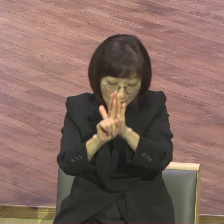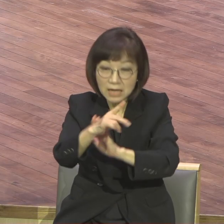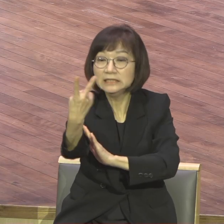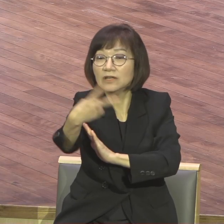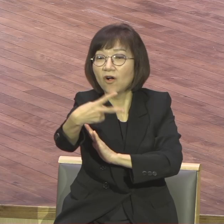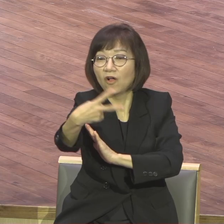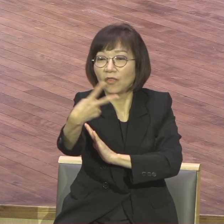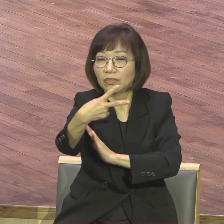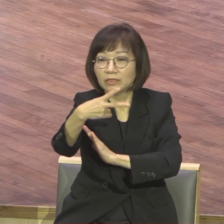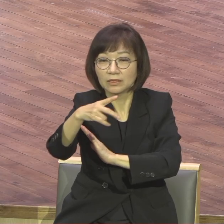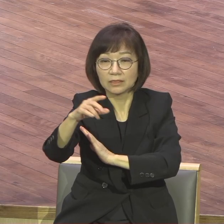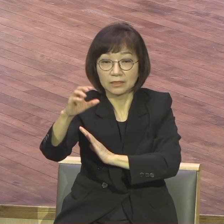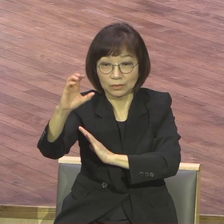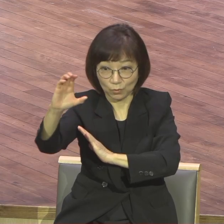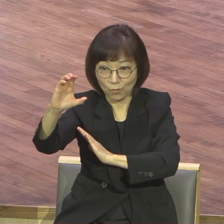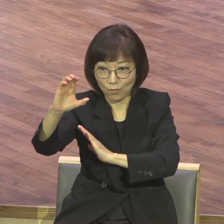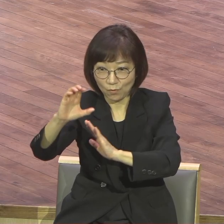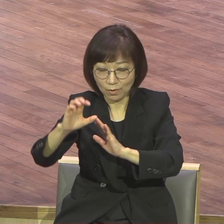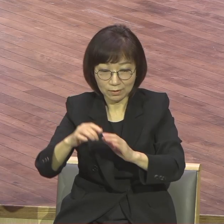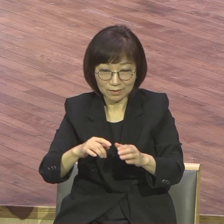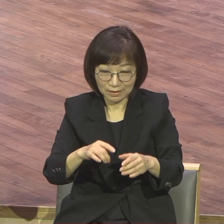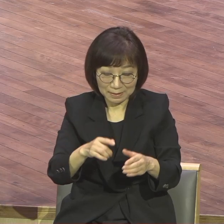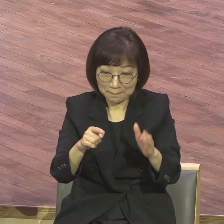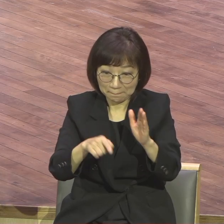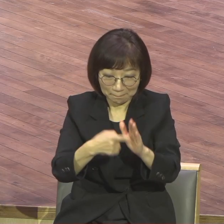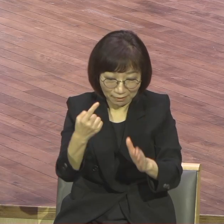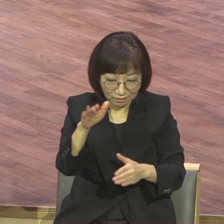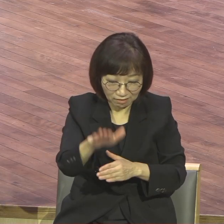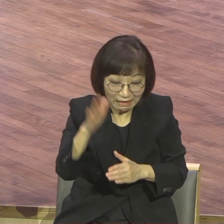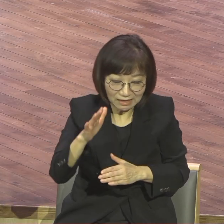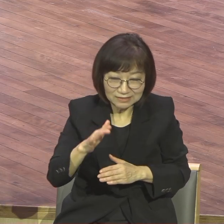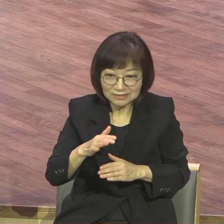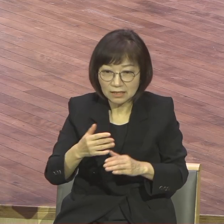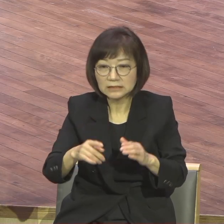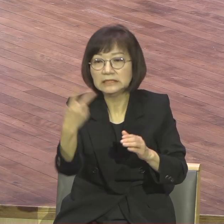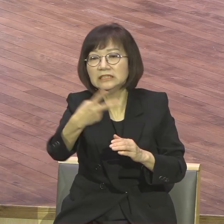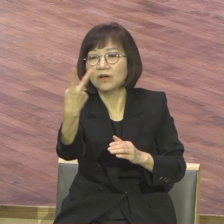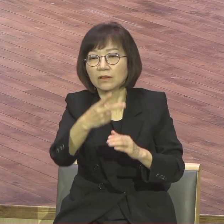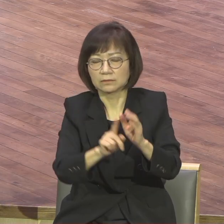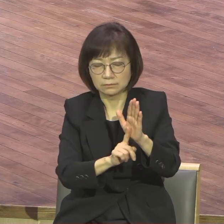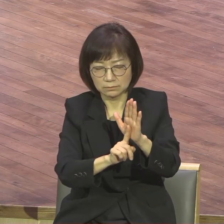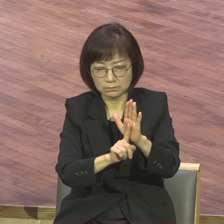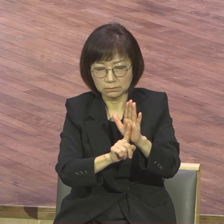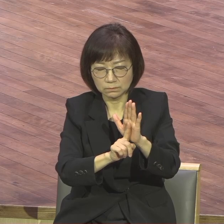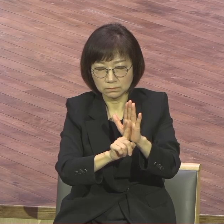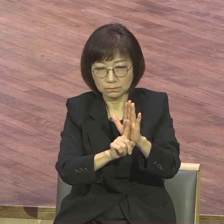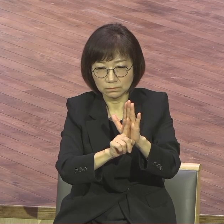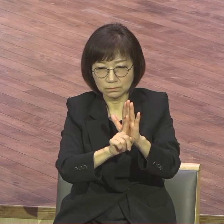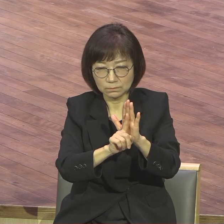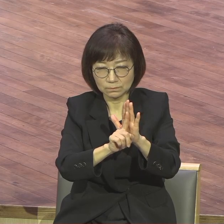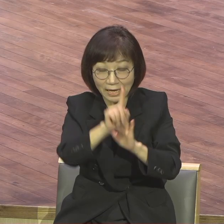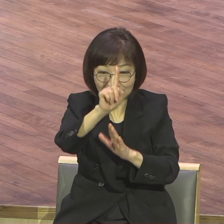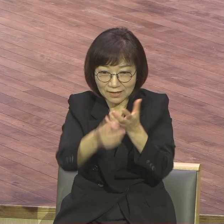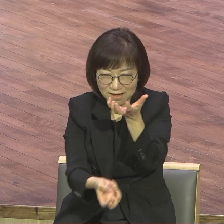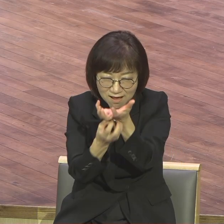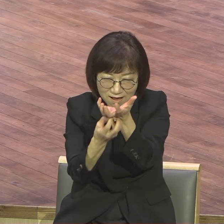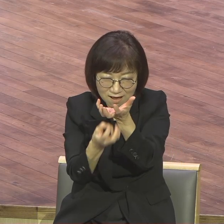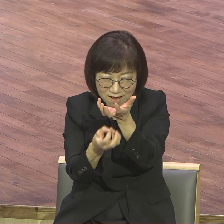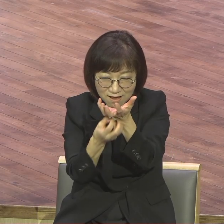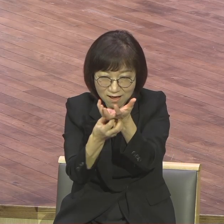2000도 벽도면 손등 없잖아요. 2000도 그래서 그런 거예요. 깍 끓이면요. 이 금 속에